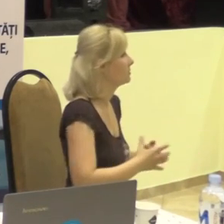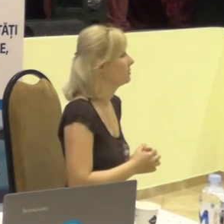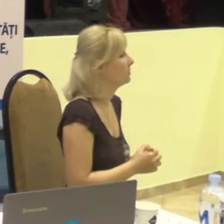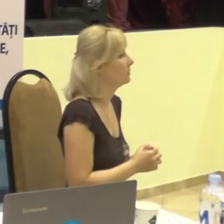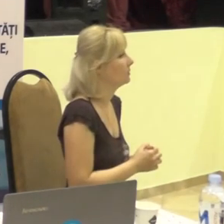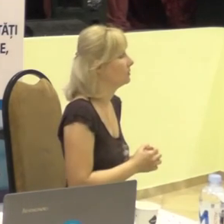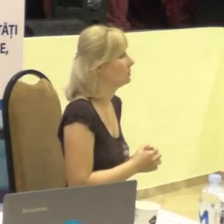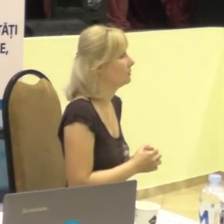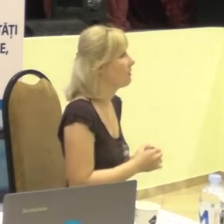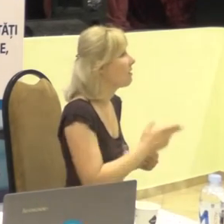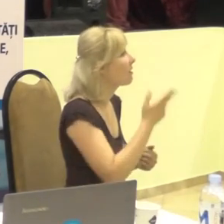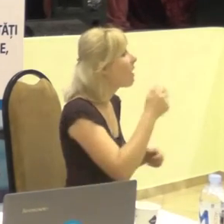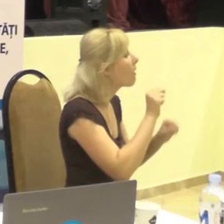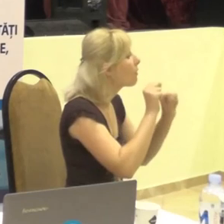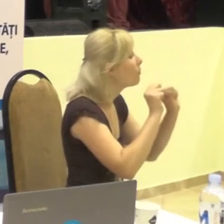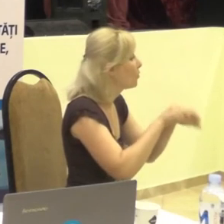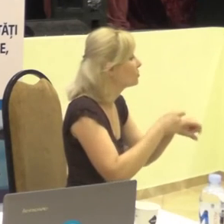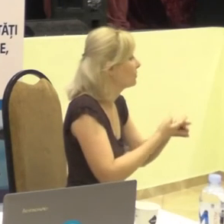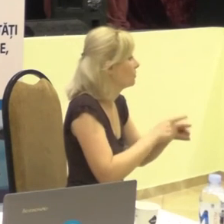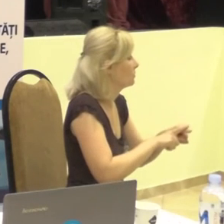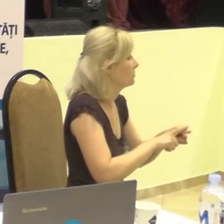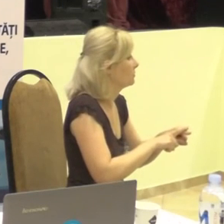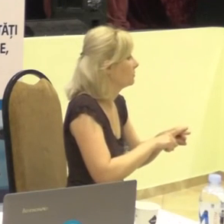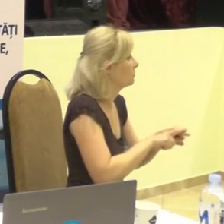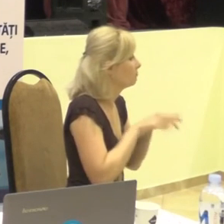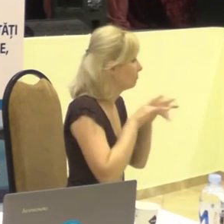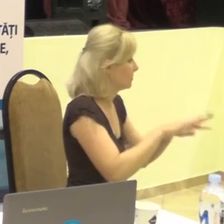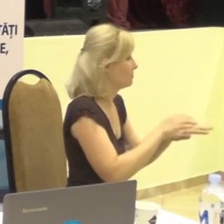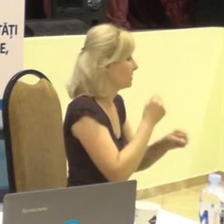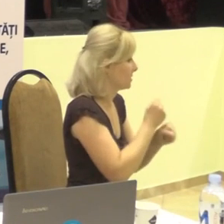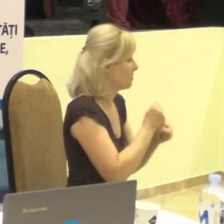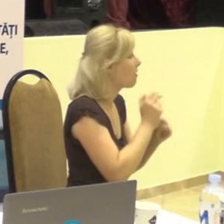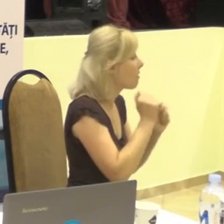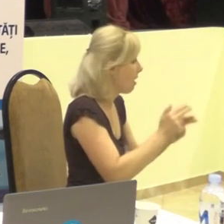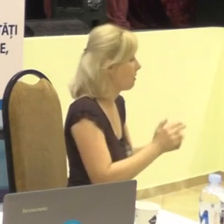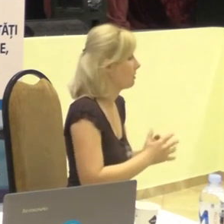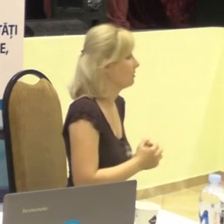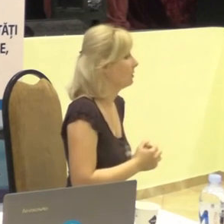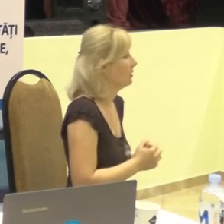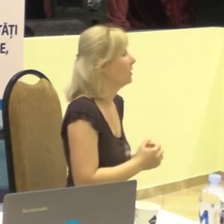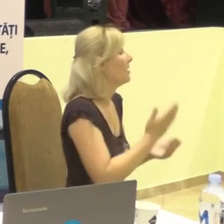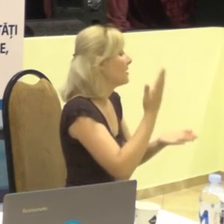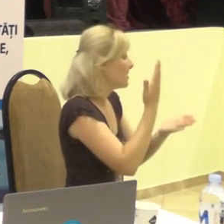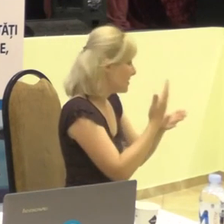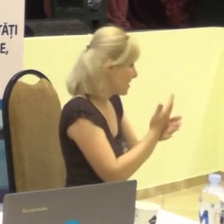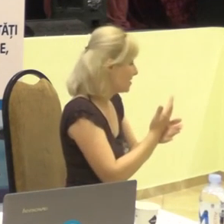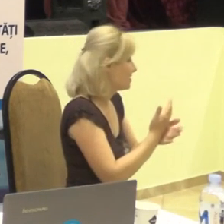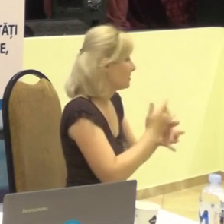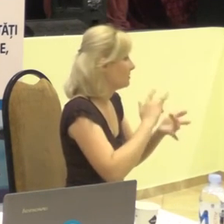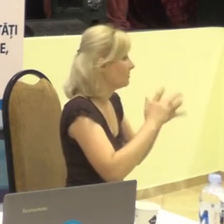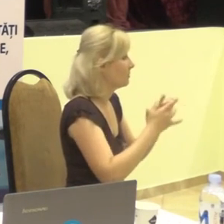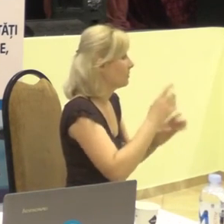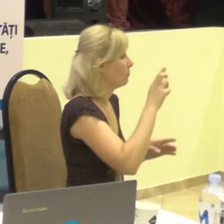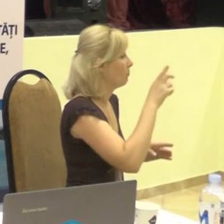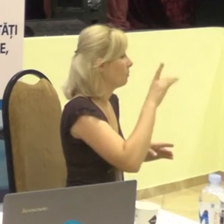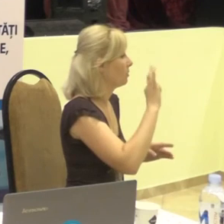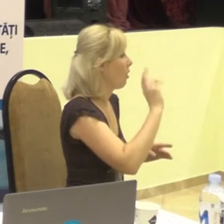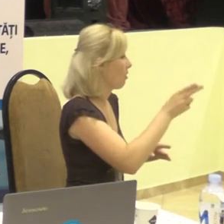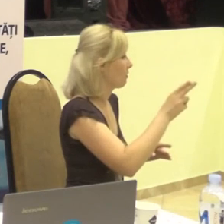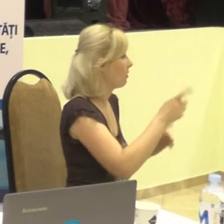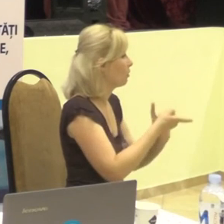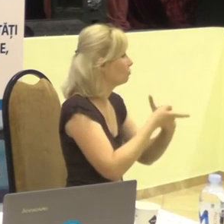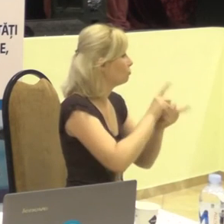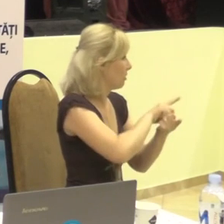Cum ar fi posibil acest lucru? Deci, iată, există acest sistem care se numește blockchain, care